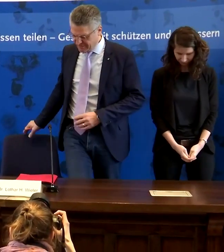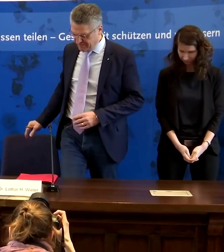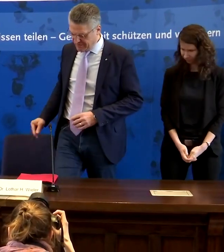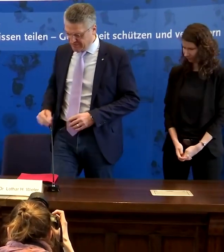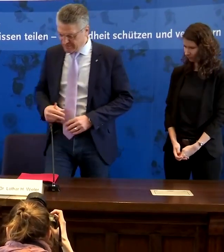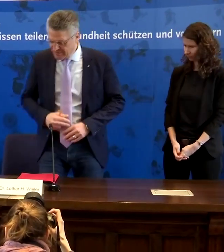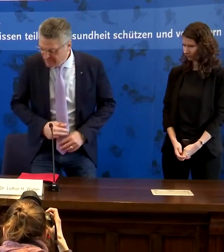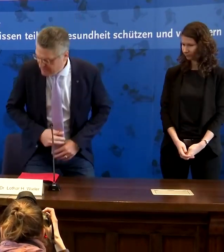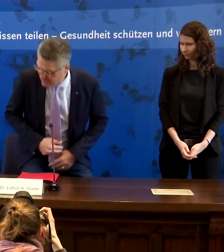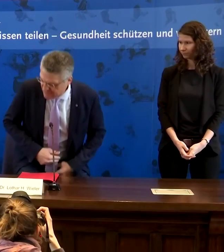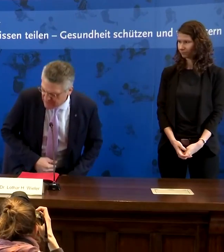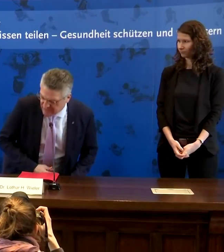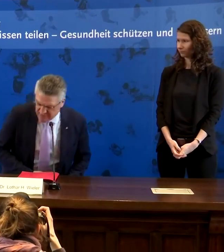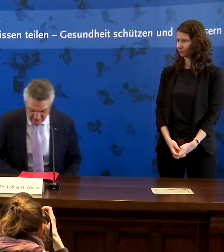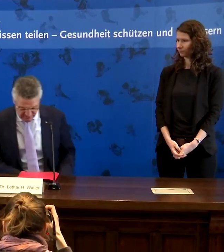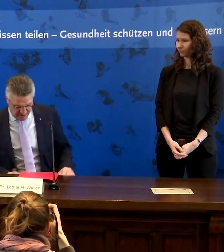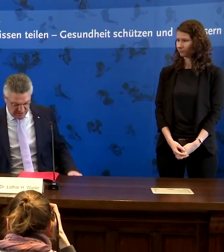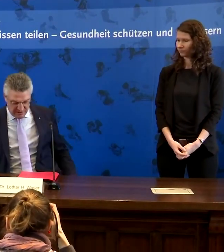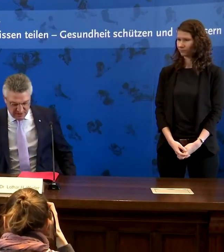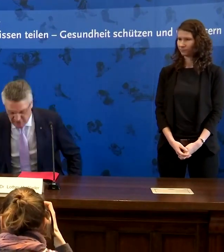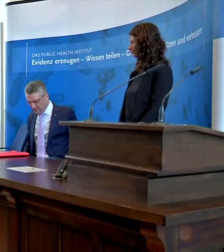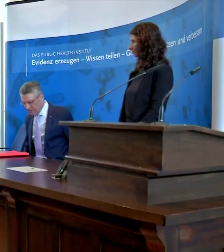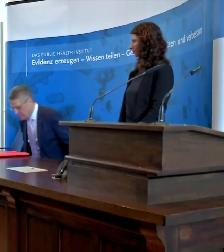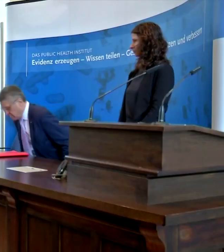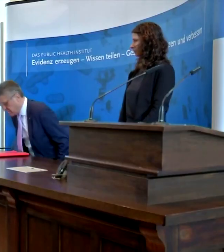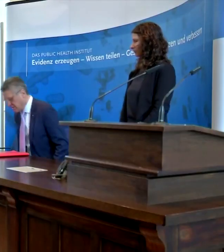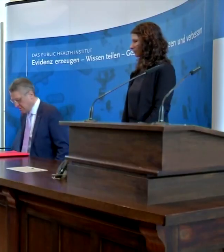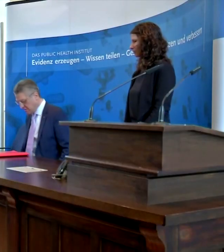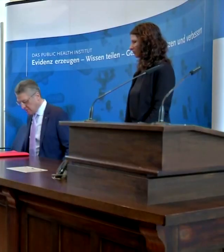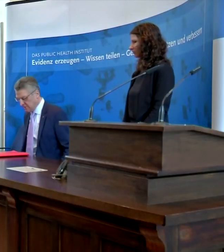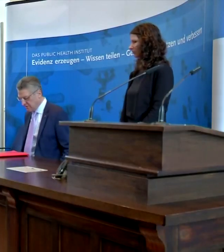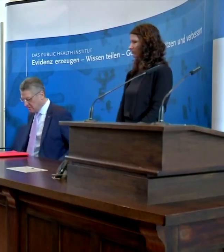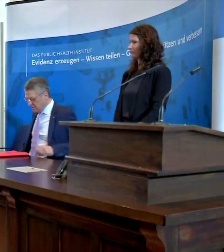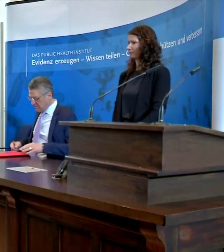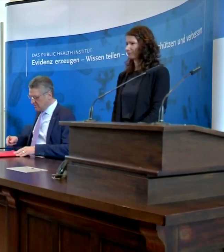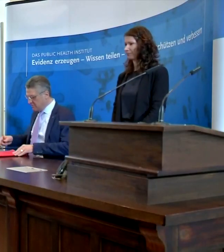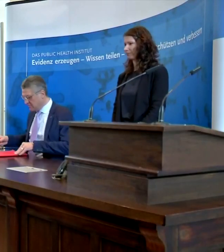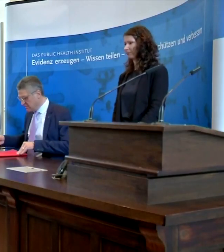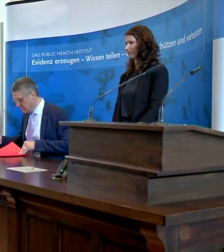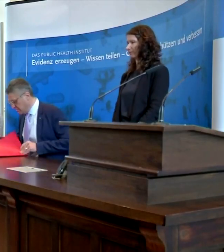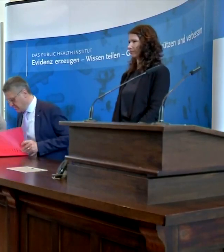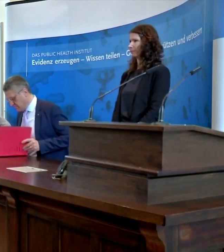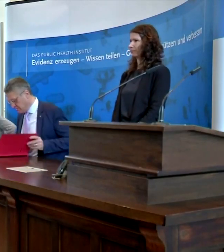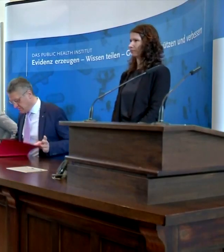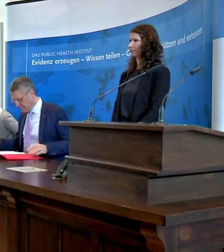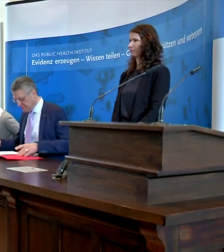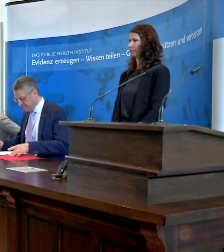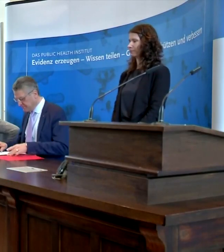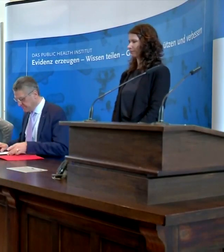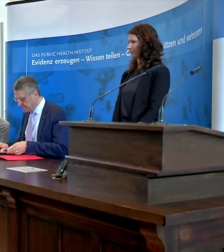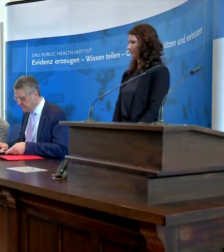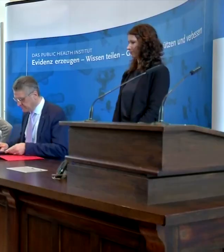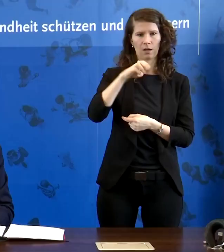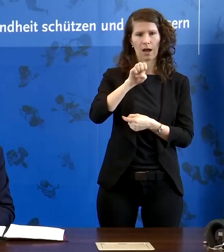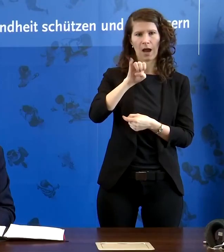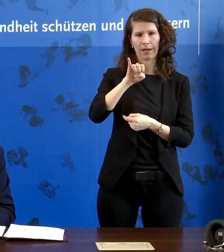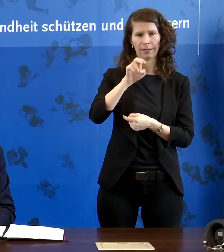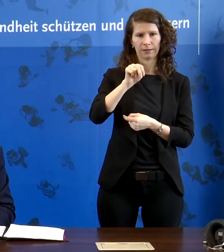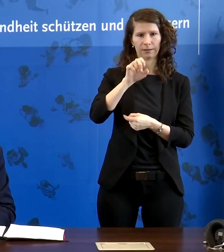Berlin, man gehe von der mehrjährigen Dauer der weltweiten Infektionen aus. Ein Zeitraum von zwei Jahren sei eine realistische Annahme.